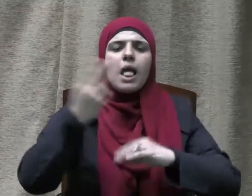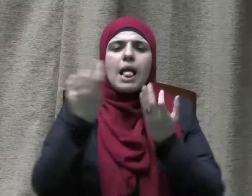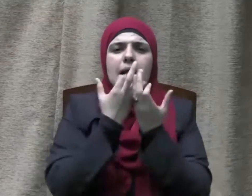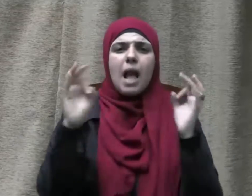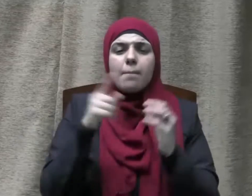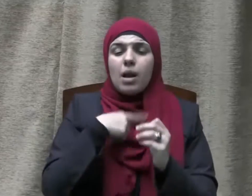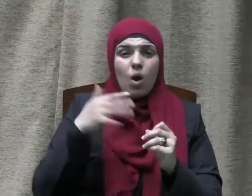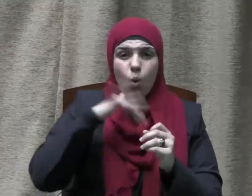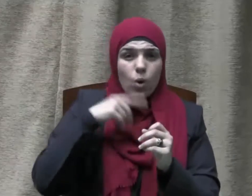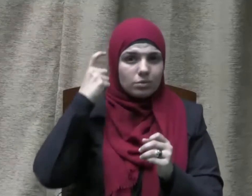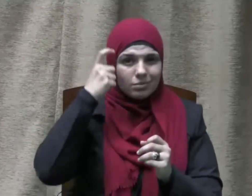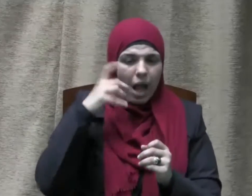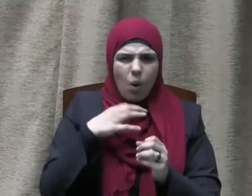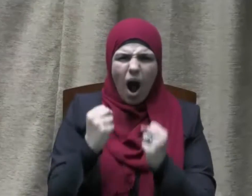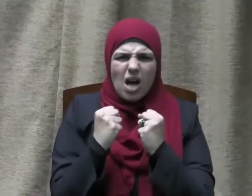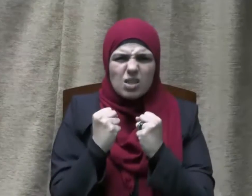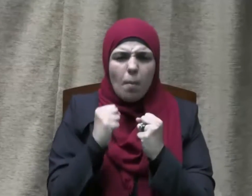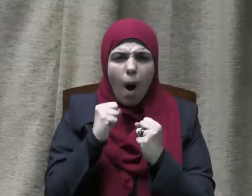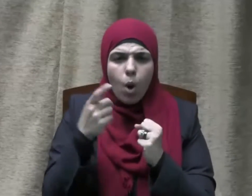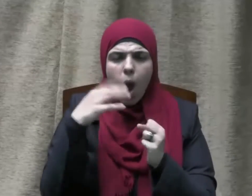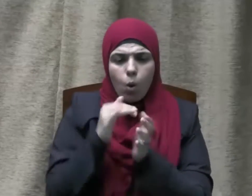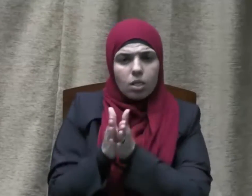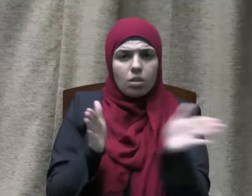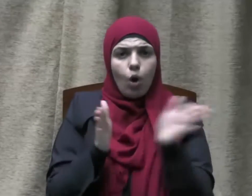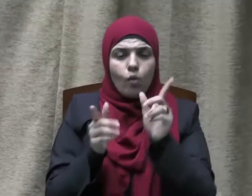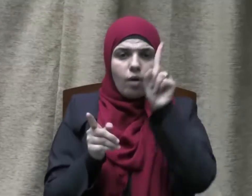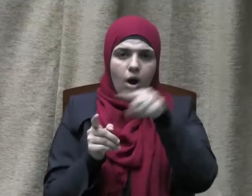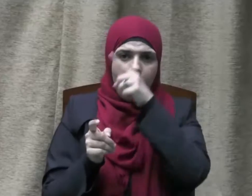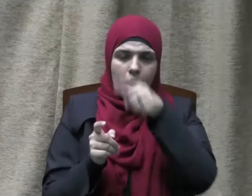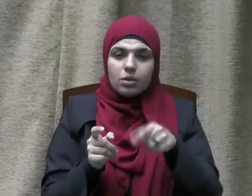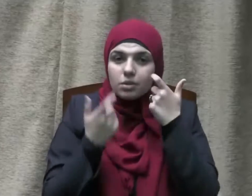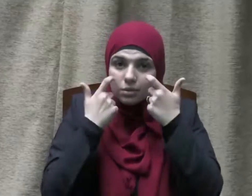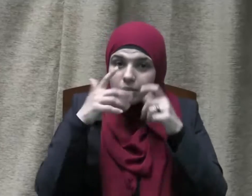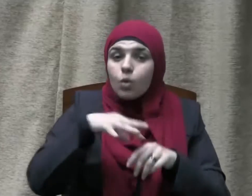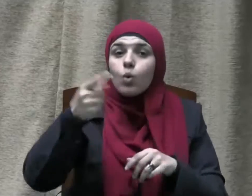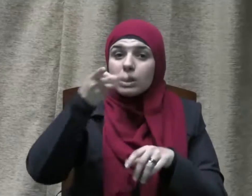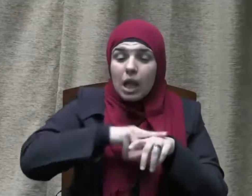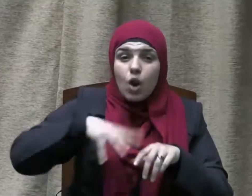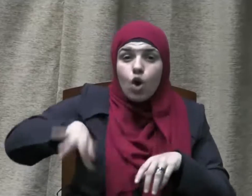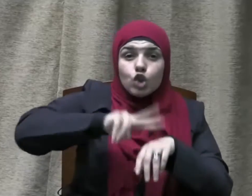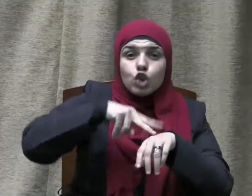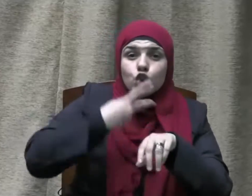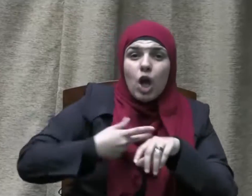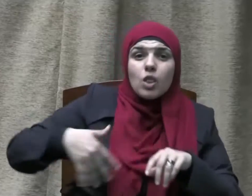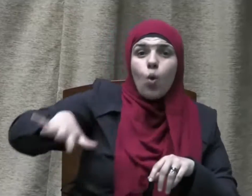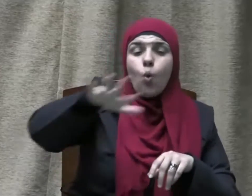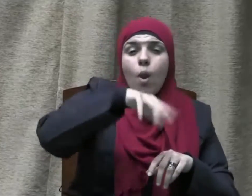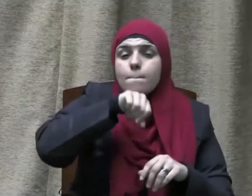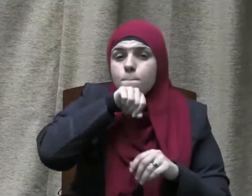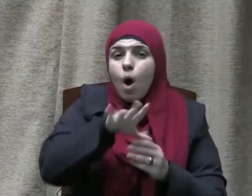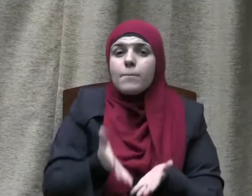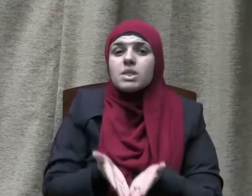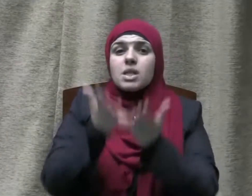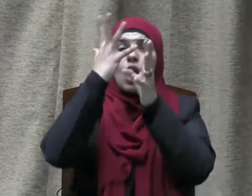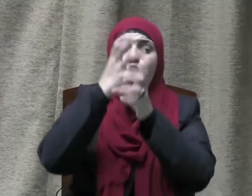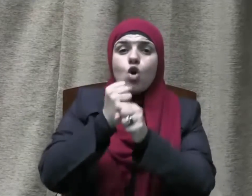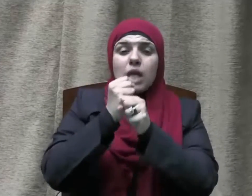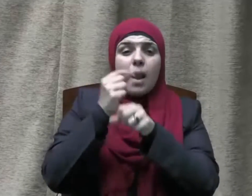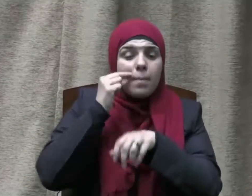أي تشدد أو تطرف ثم إن شهادة أمة محمد صلى الله عليه وسلم على